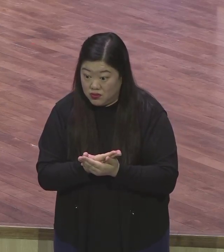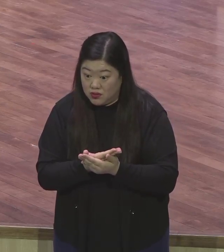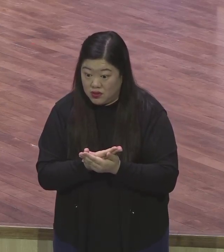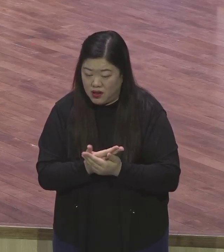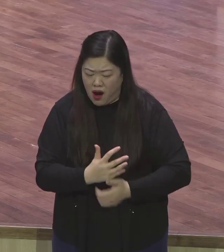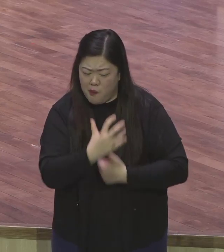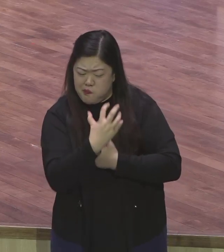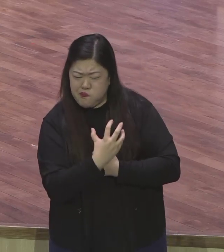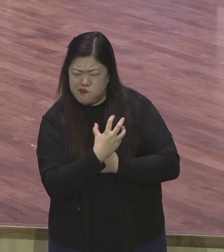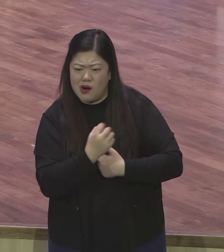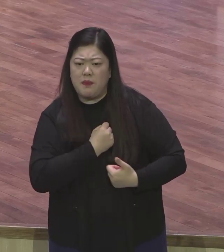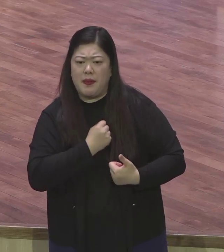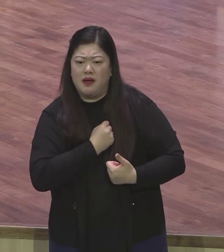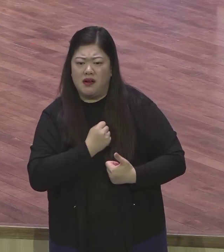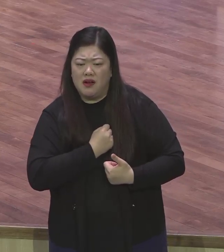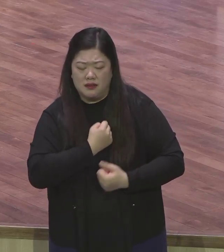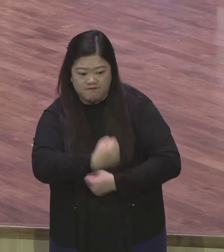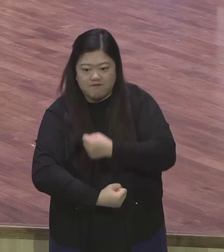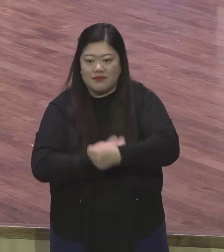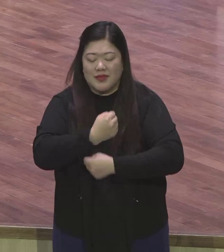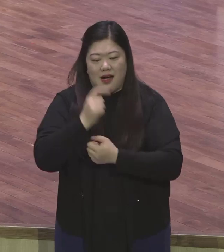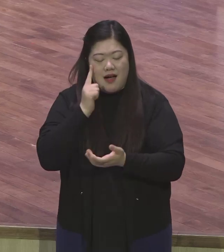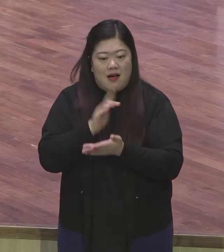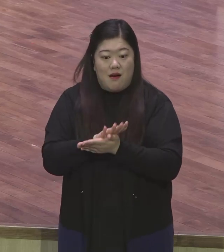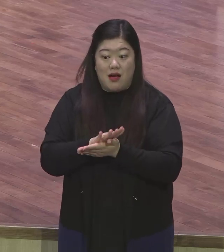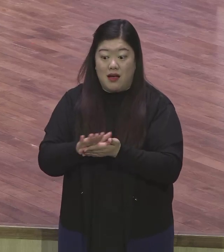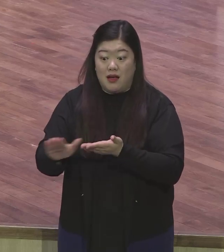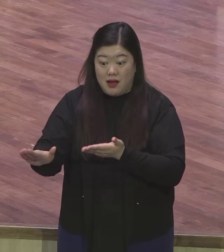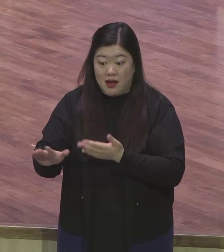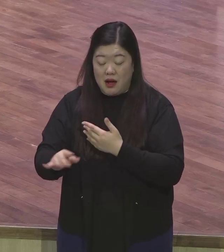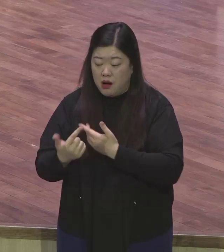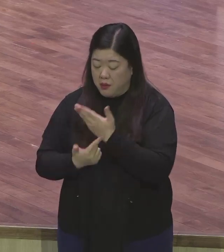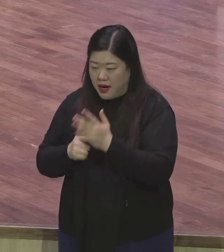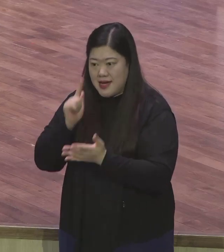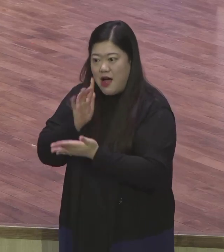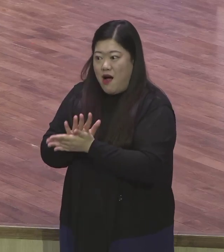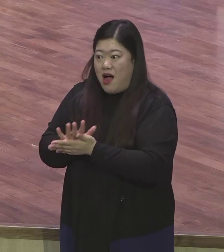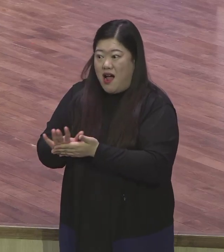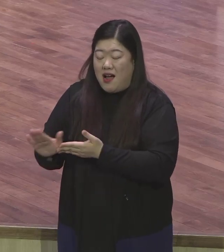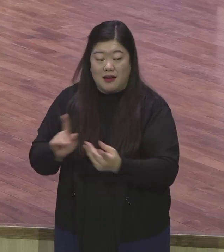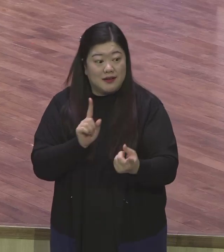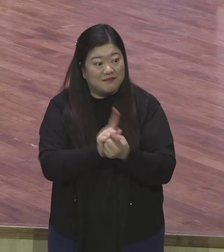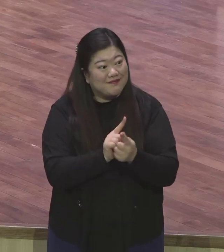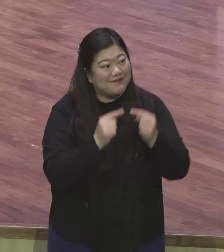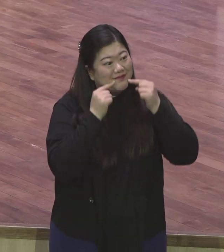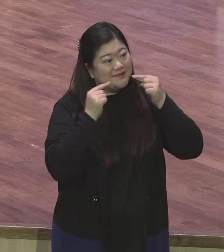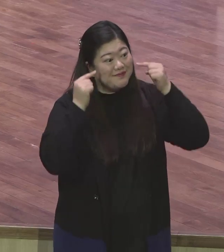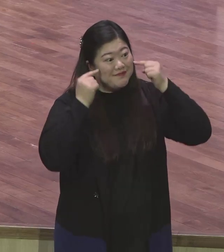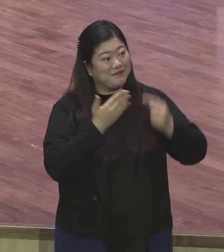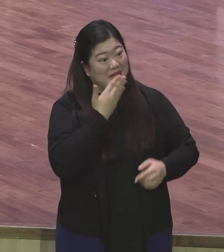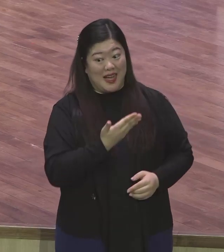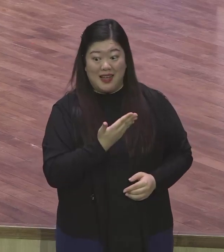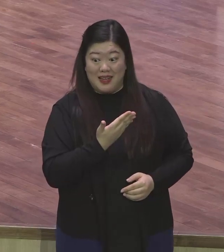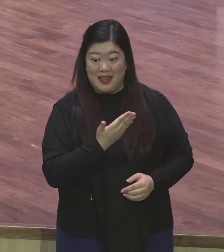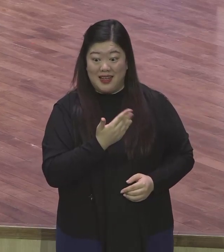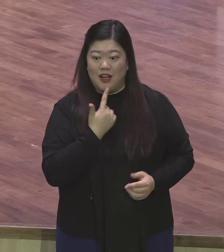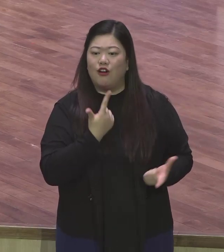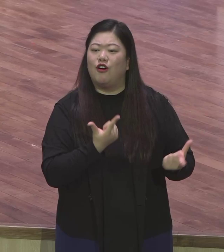행복해요 누굴 만나도 반가워요 그렇다면 바울이 오늘 본문을 특별히 강조하는